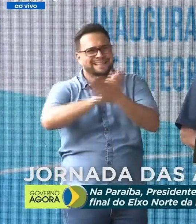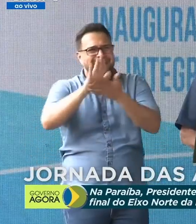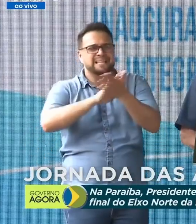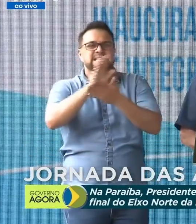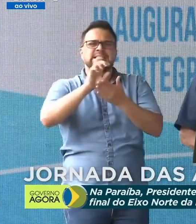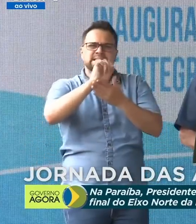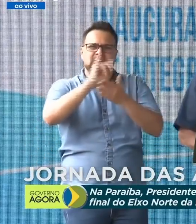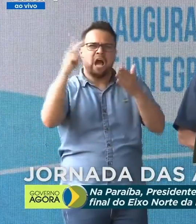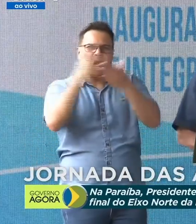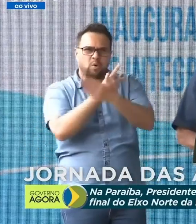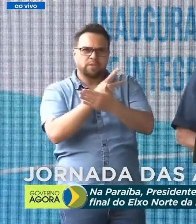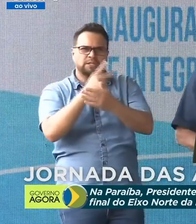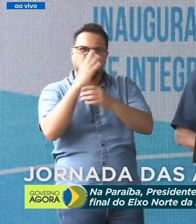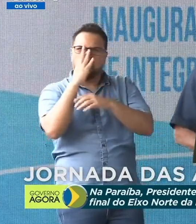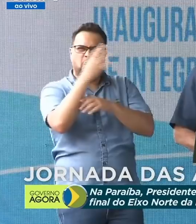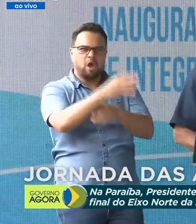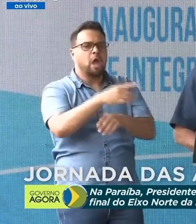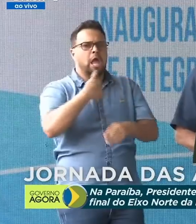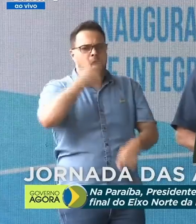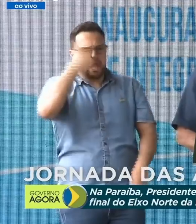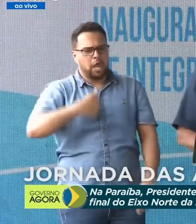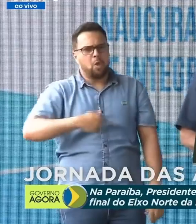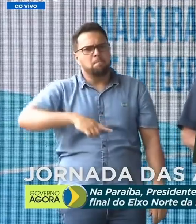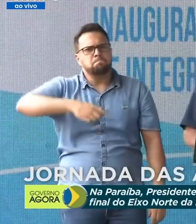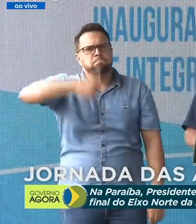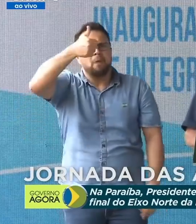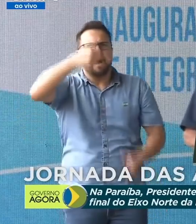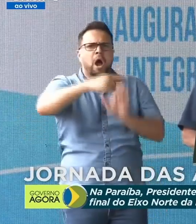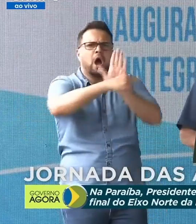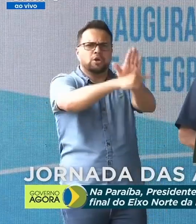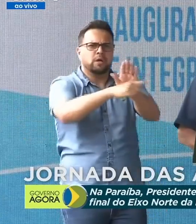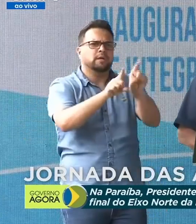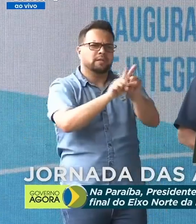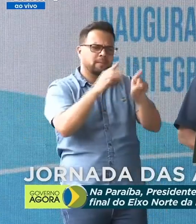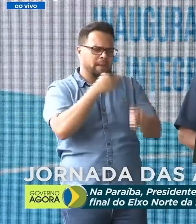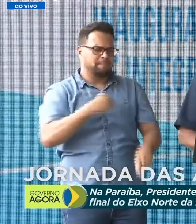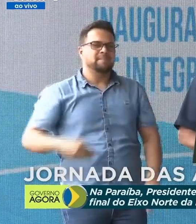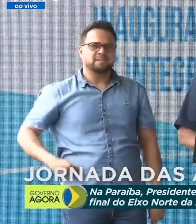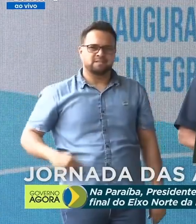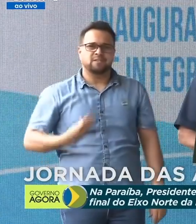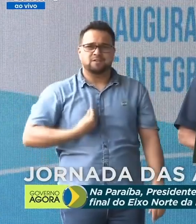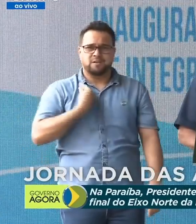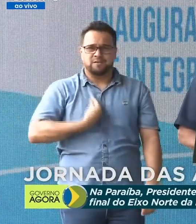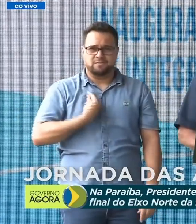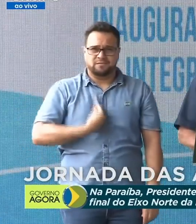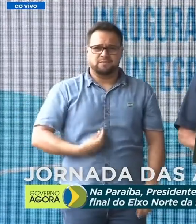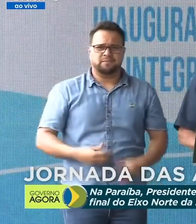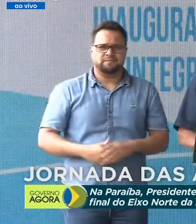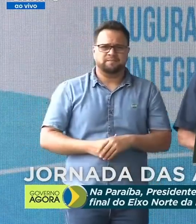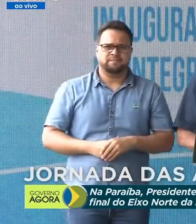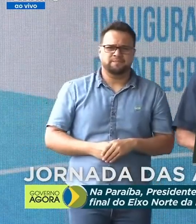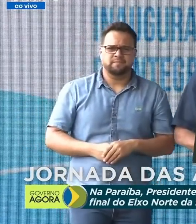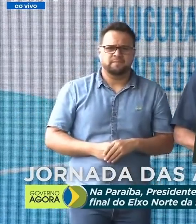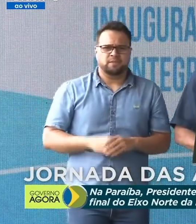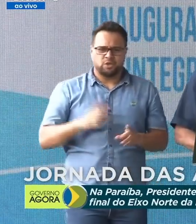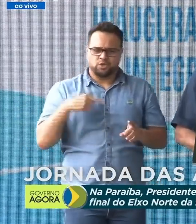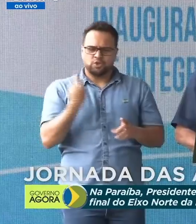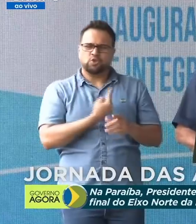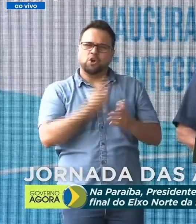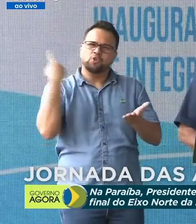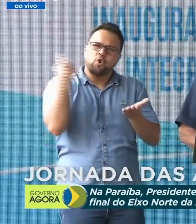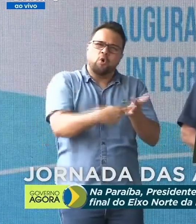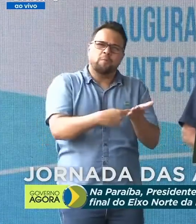a colaborar nas investigações, bem como o nosso ministro respectivo. Nós temos um compromisso com a